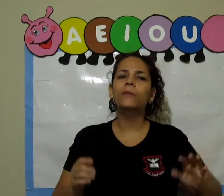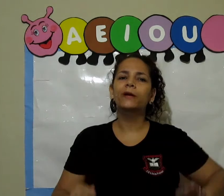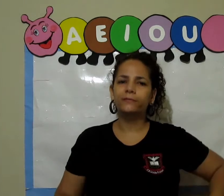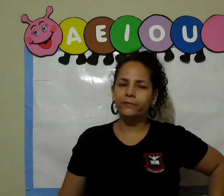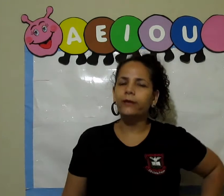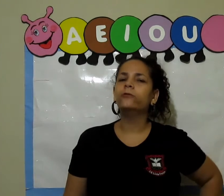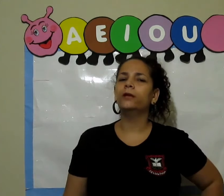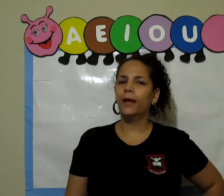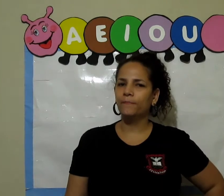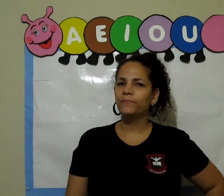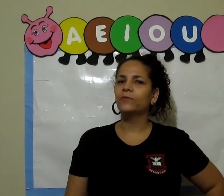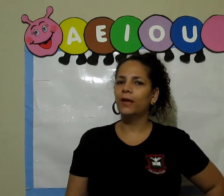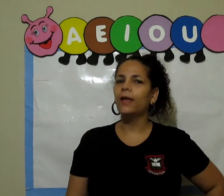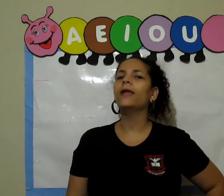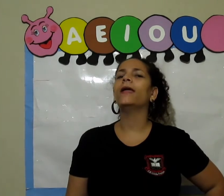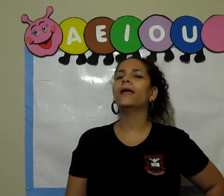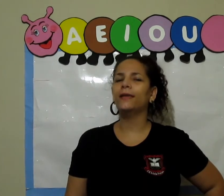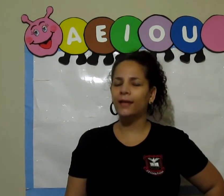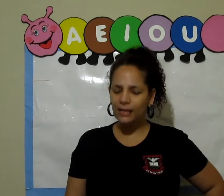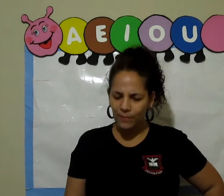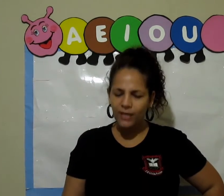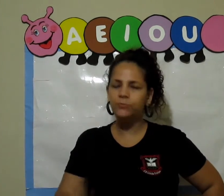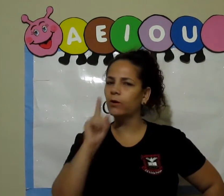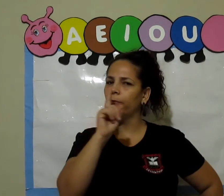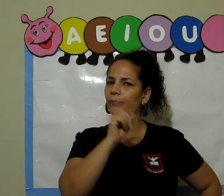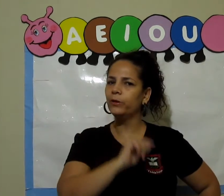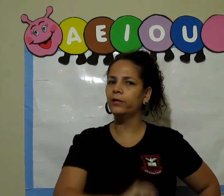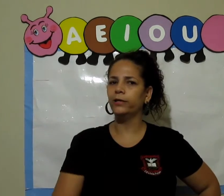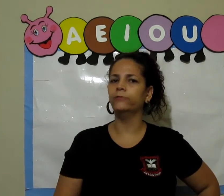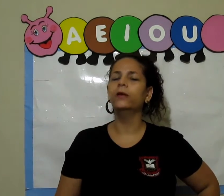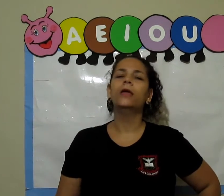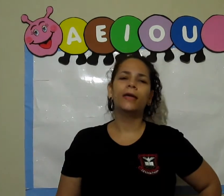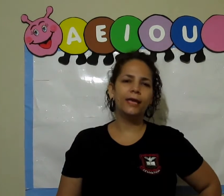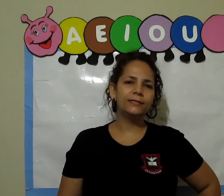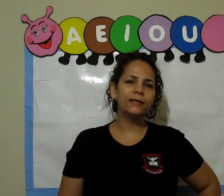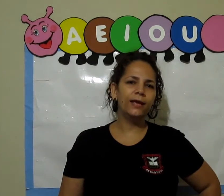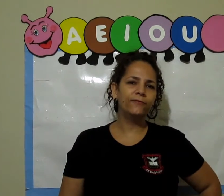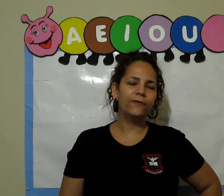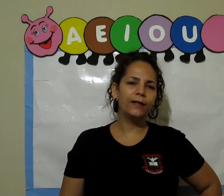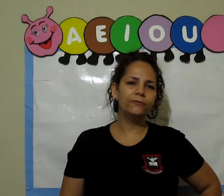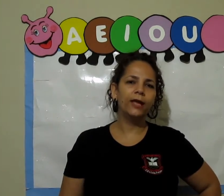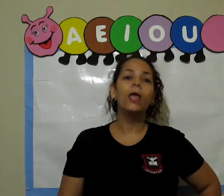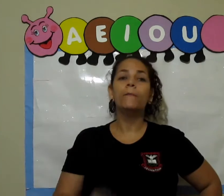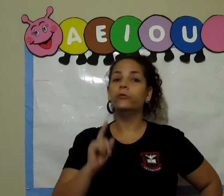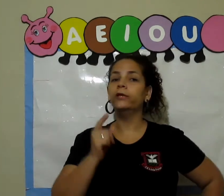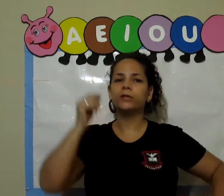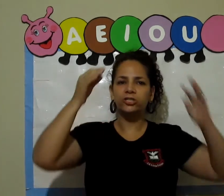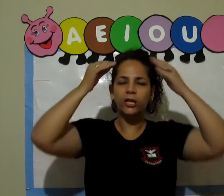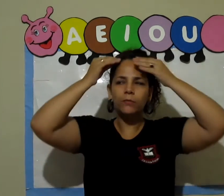mamãe tem que olhar, não é? É ele mesmo, o piolinho. Esse levado, né? Por isso que a gente tem que